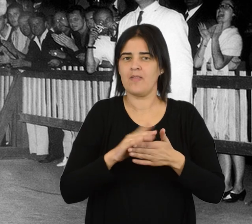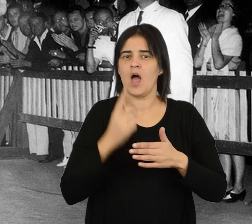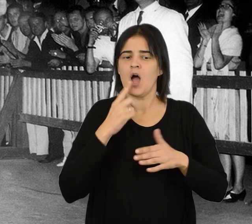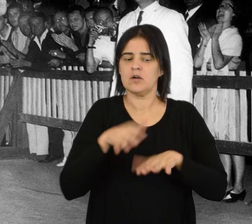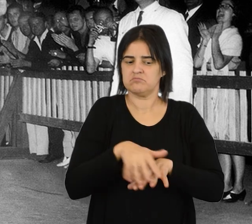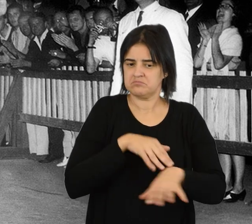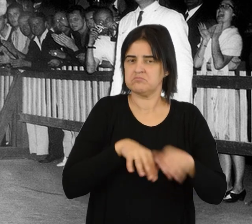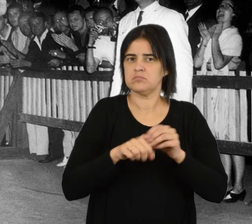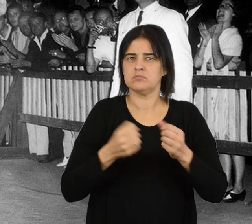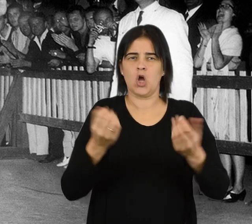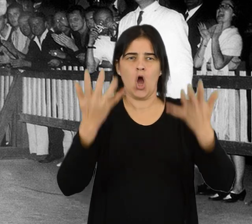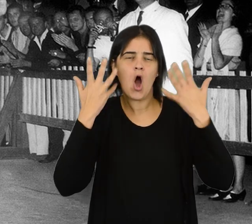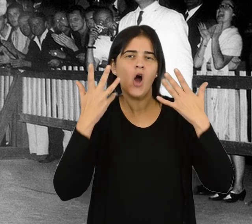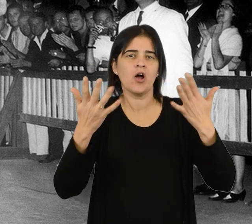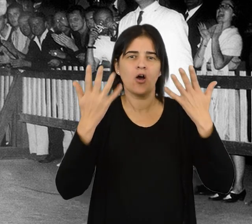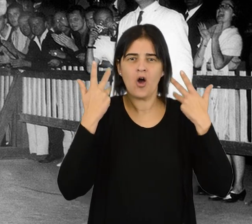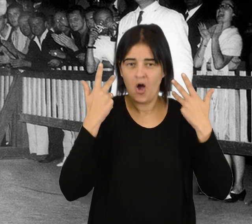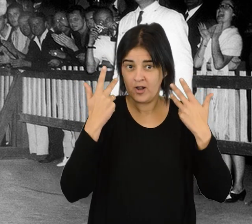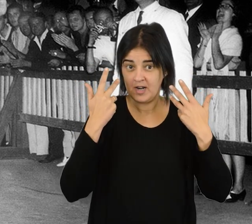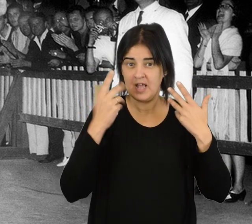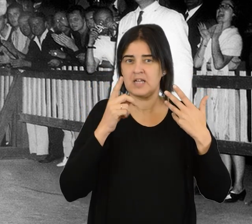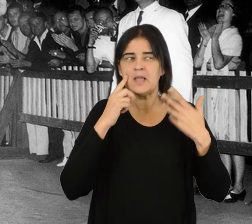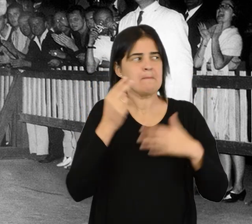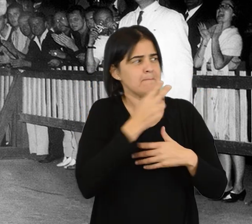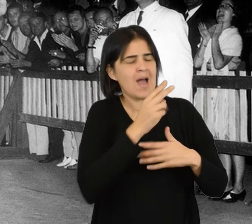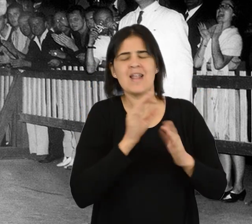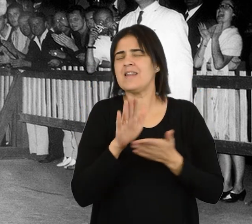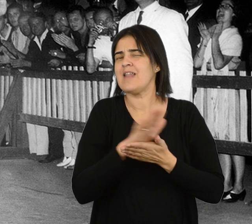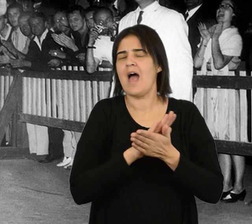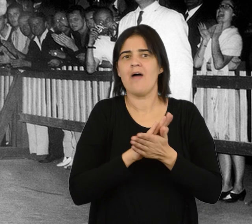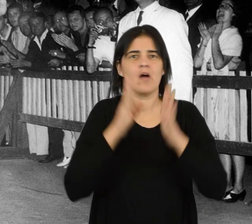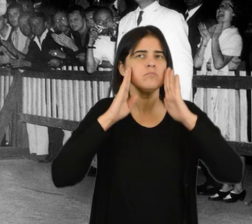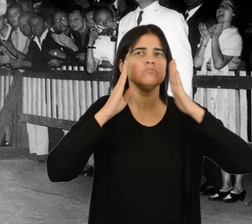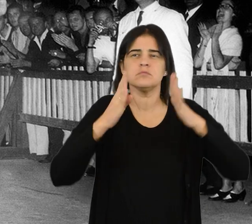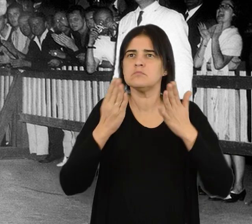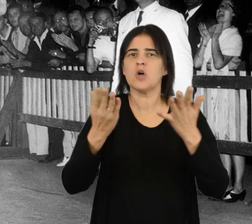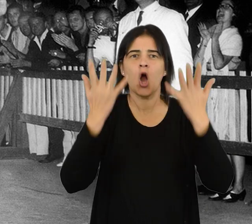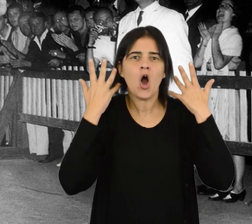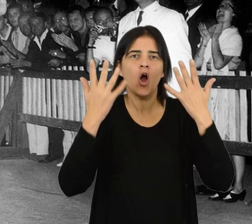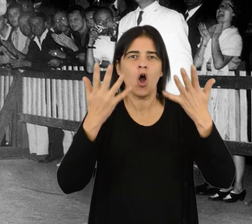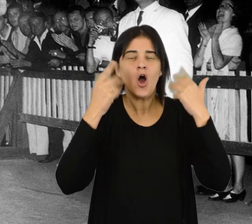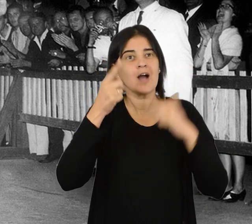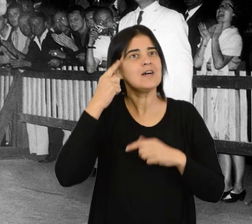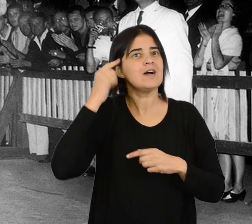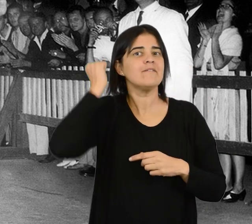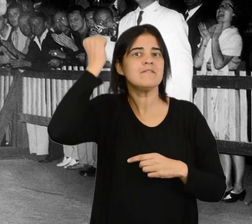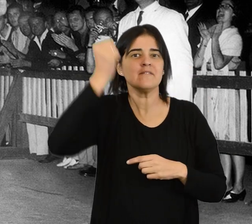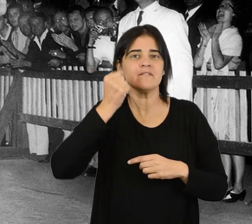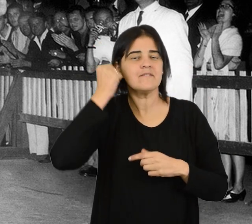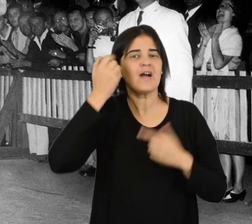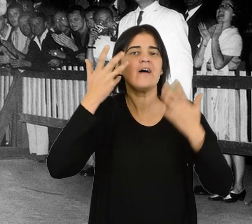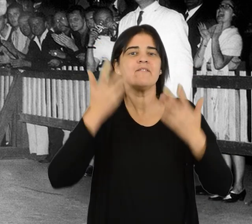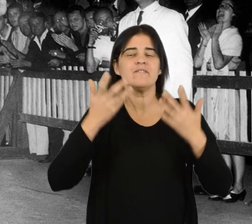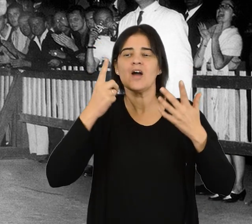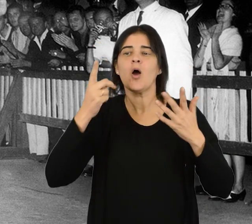firmes y seguros, sin echar la vista atrás. Revive entonces aquella emoción de niño